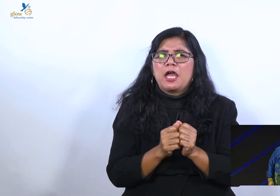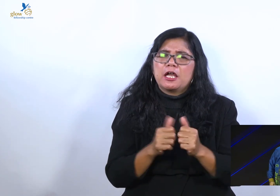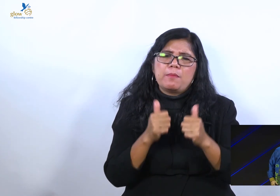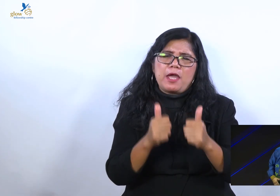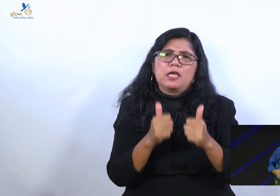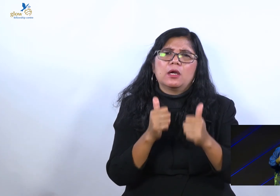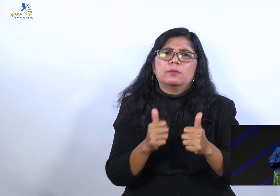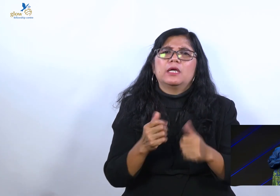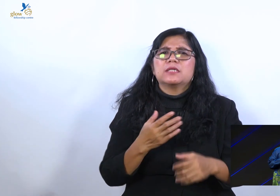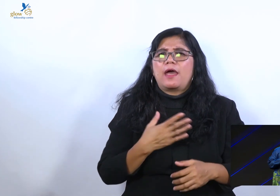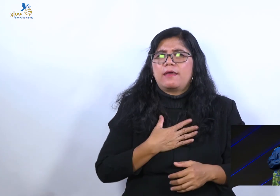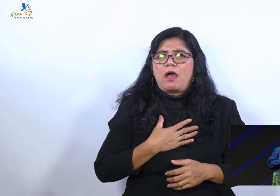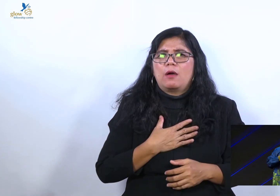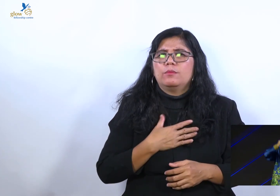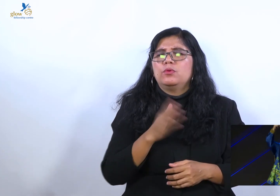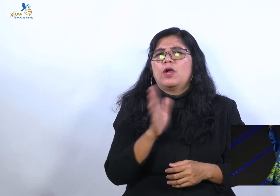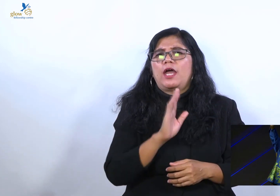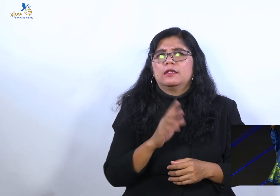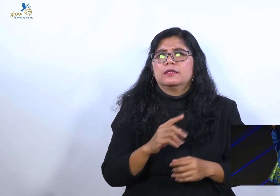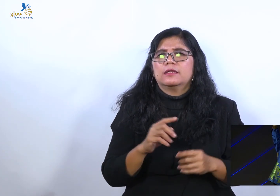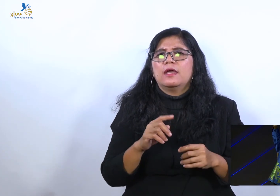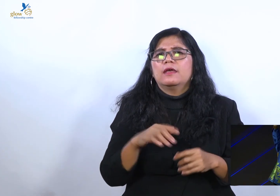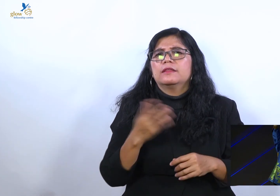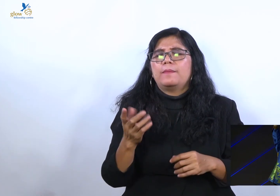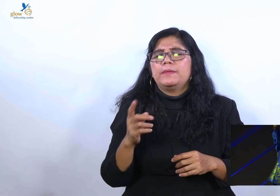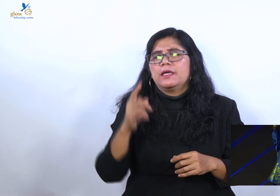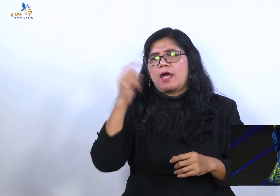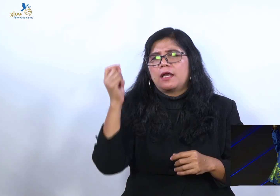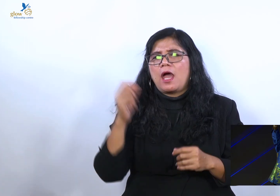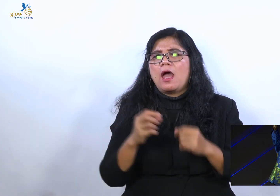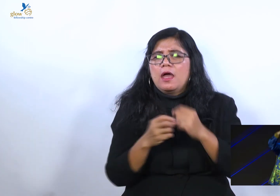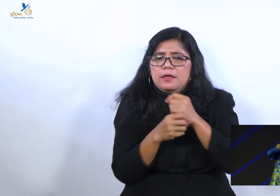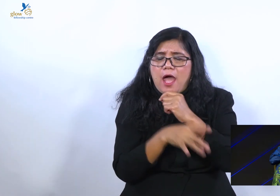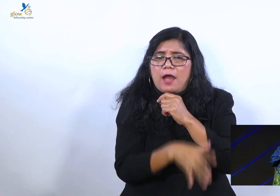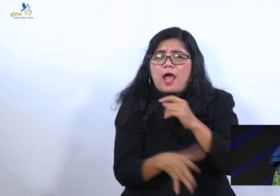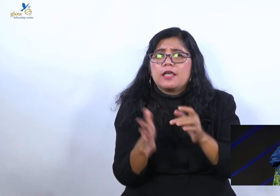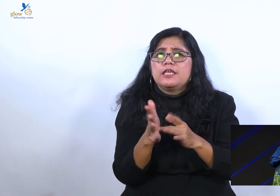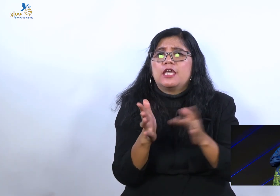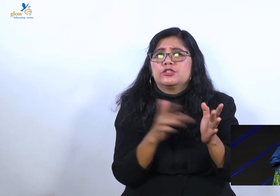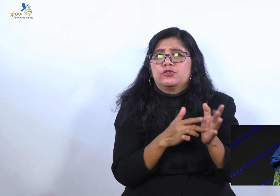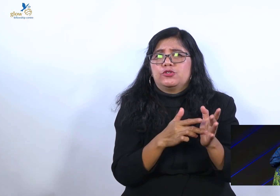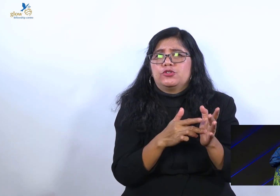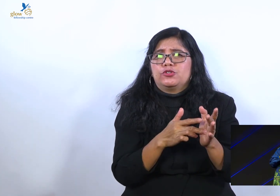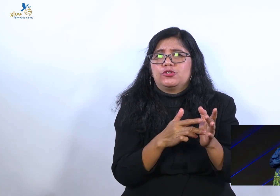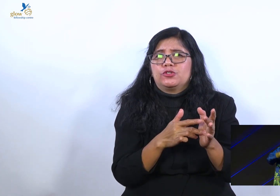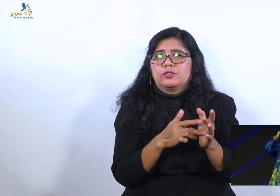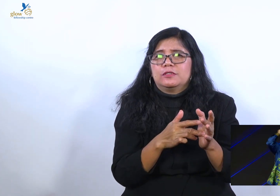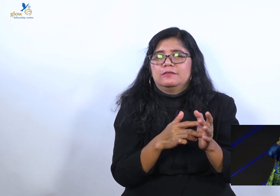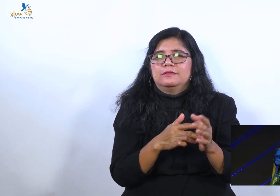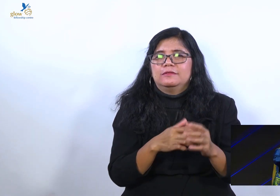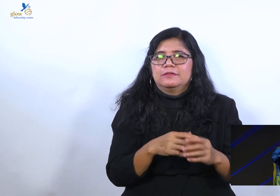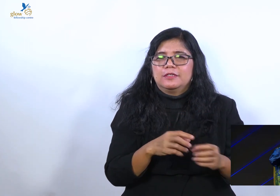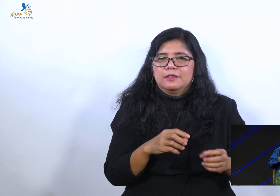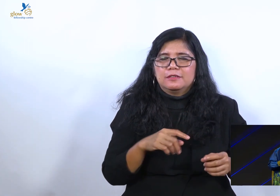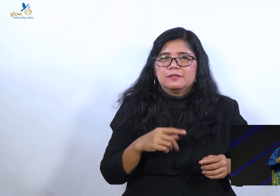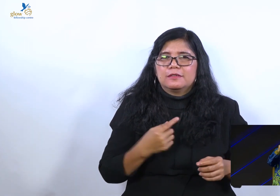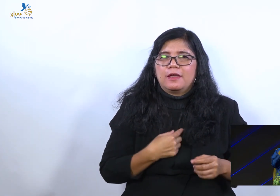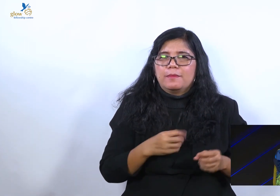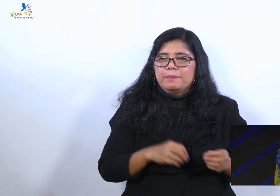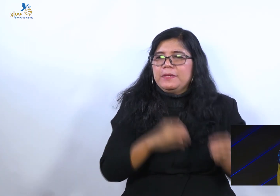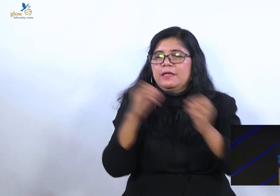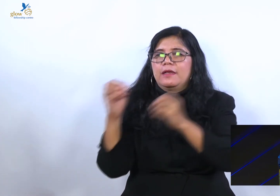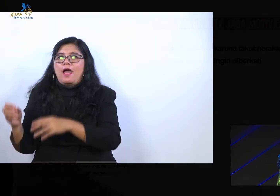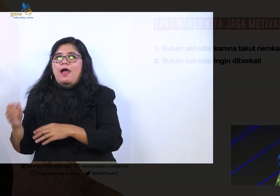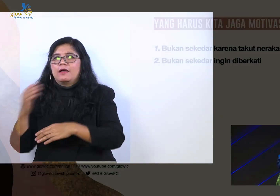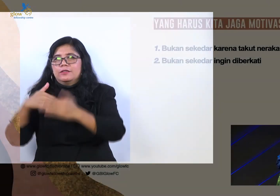buat saya. Supaya saya memiliki kepastian sorga. Tetapi kenapa saya melakukan kendak Allah? Karena Tuhan terlalu baik buat